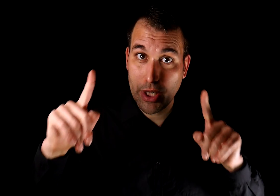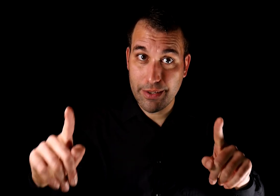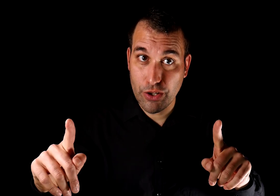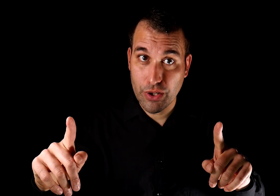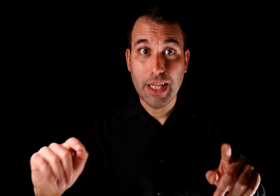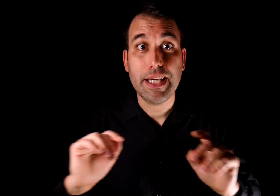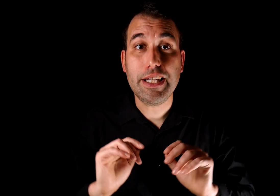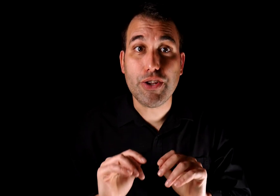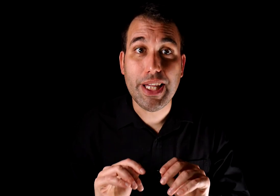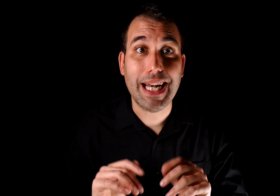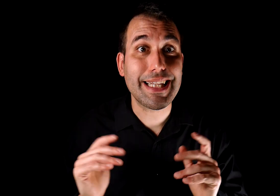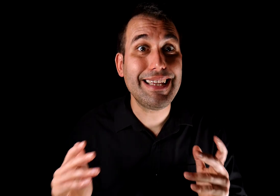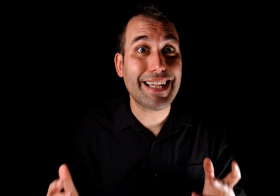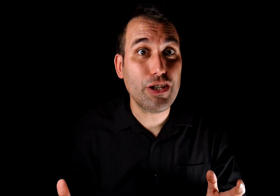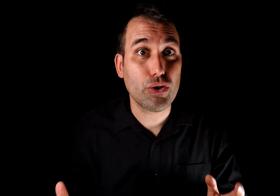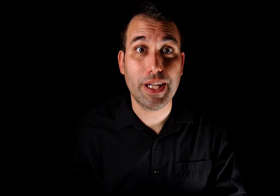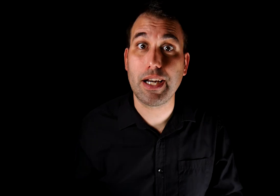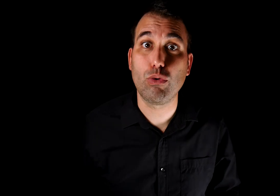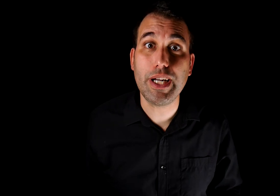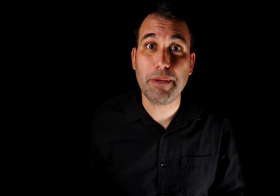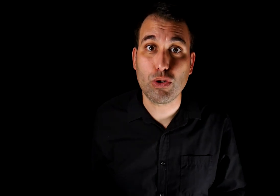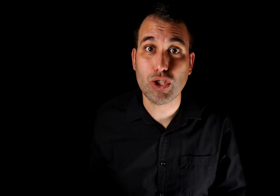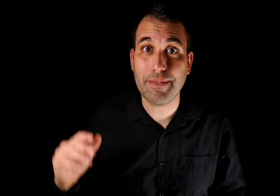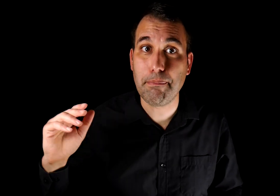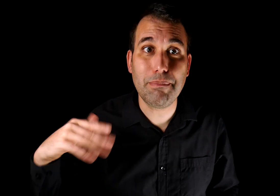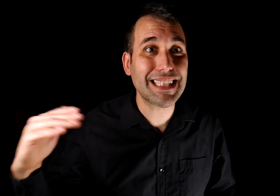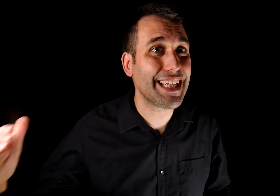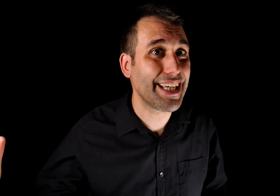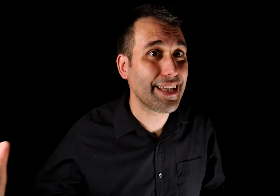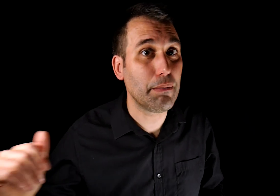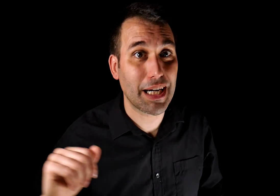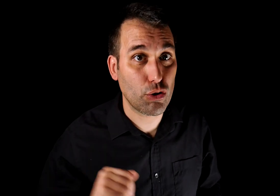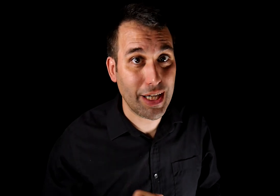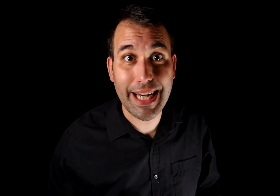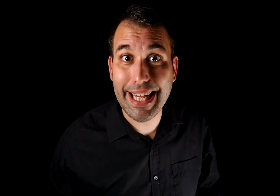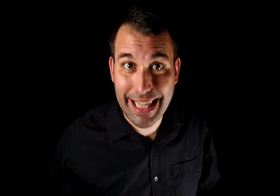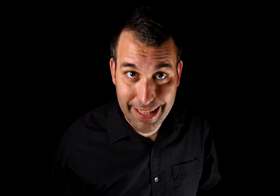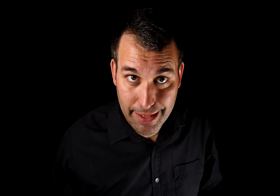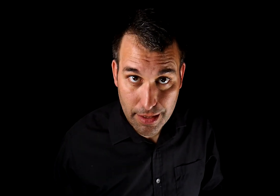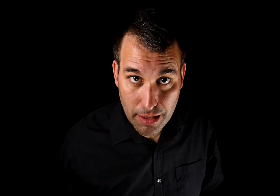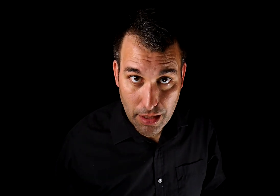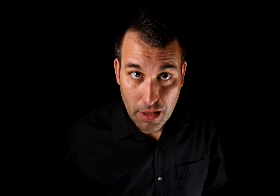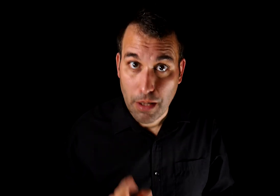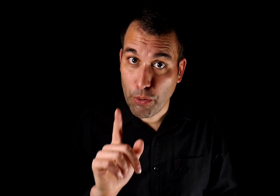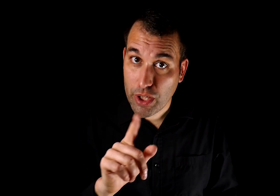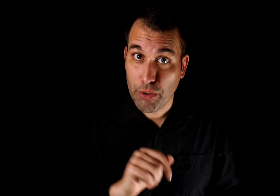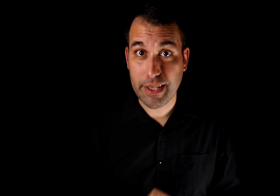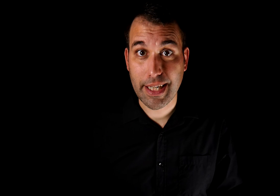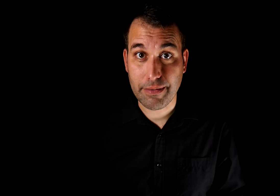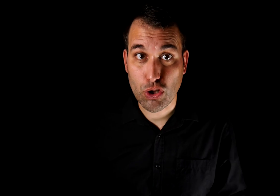reacción y no ceder a la tentación de recurrir a métodos que van más allá del marco de la legalidad. Porque puede tener graves